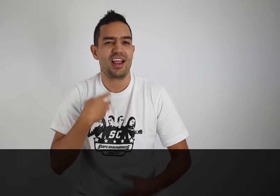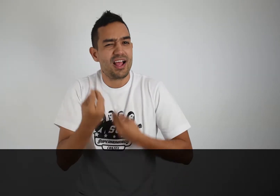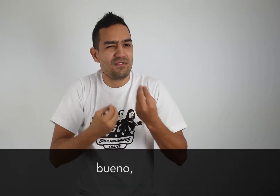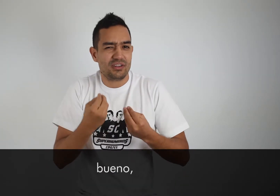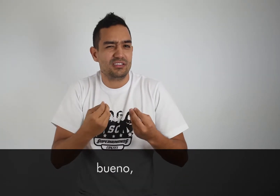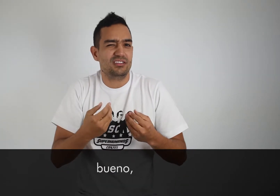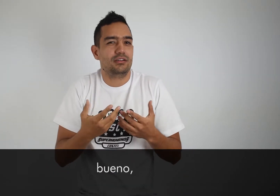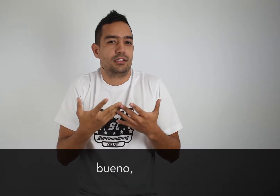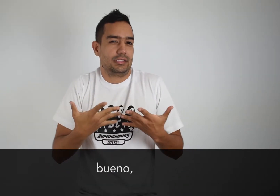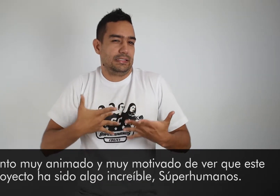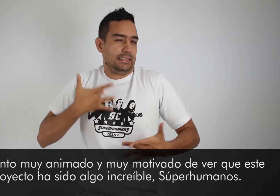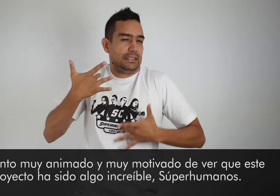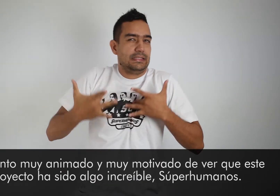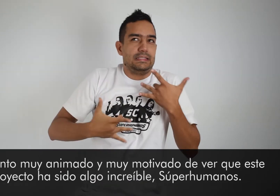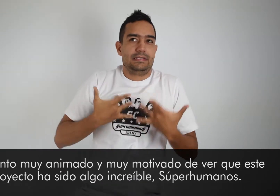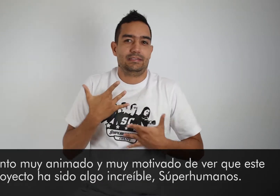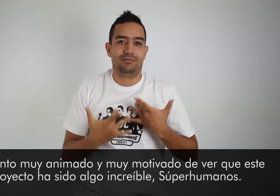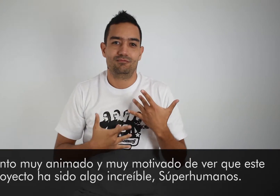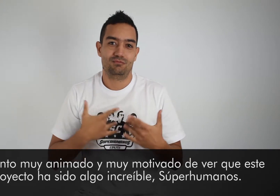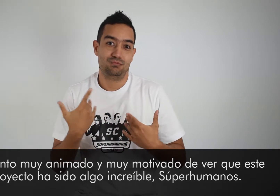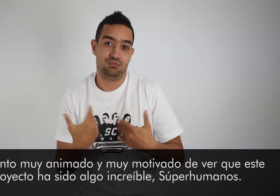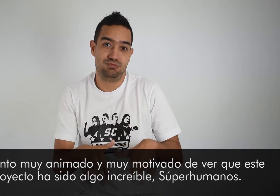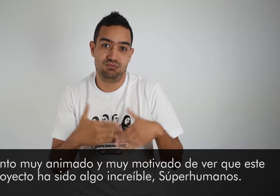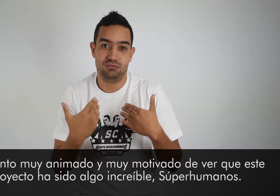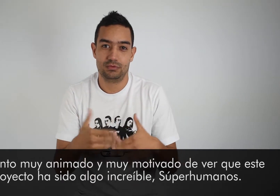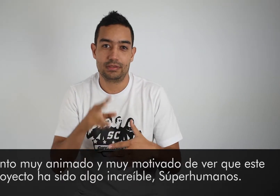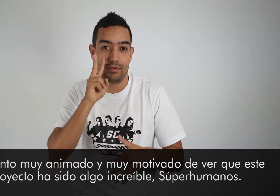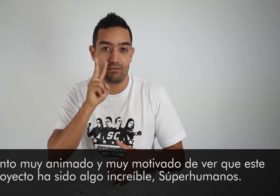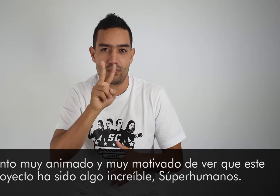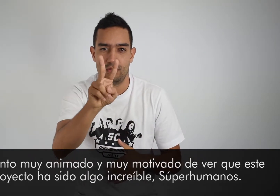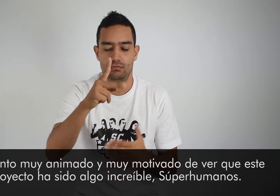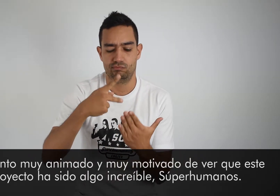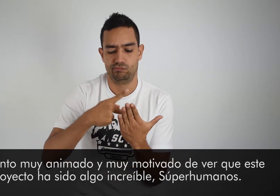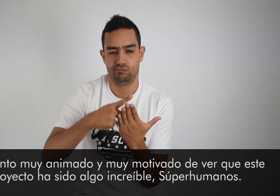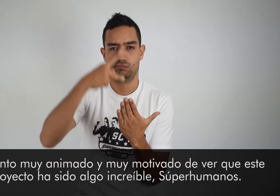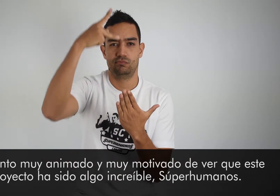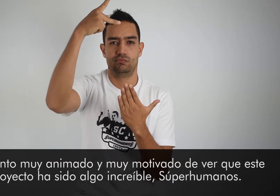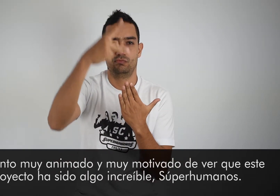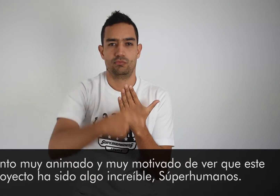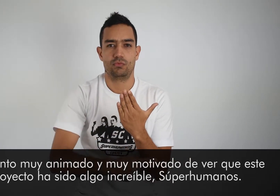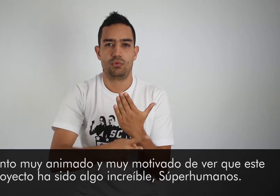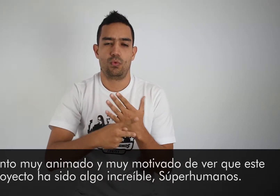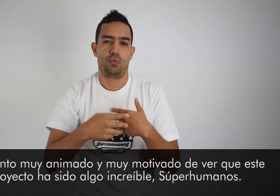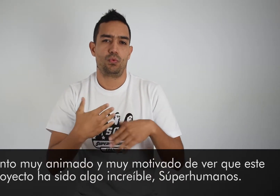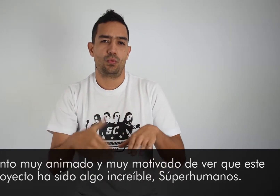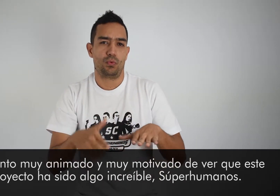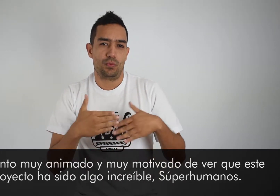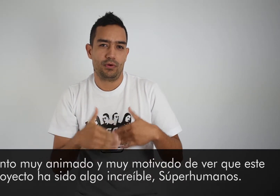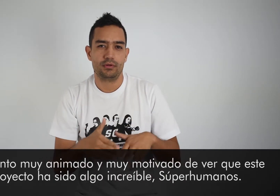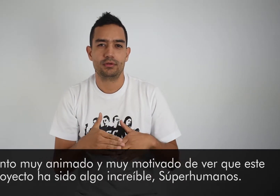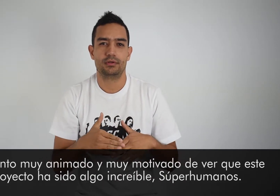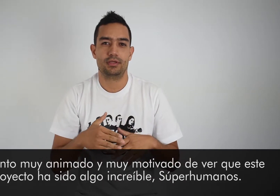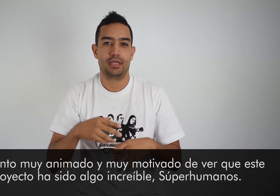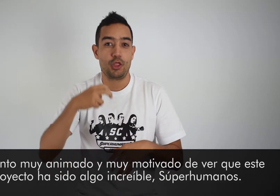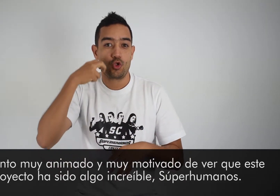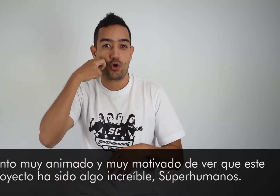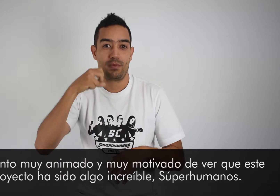Bueno, me siento muy animado y muy motivado de ver que este proyecto ha sido algo increíble,